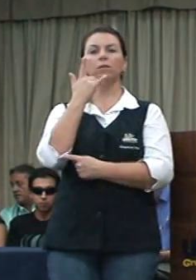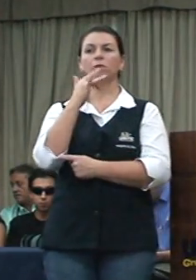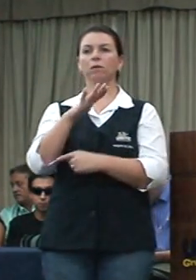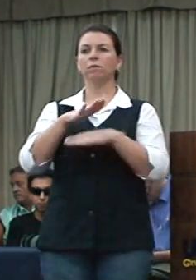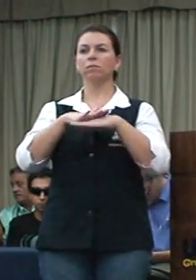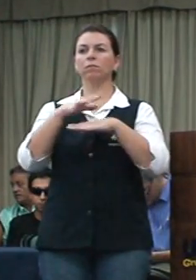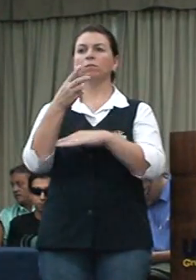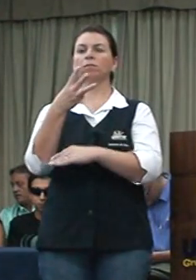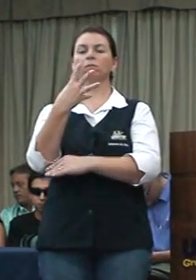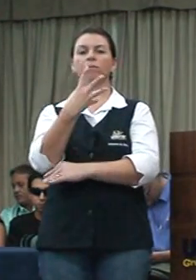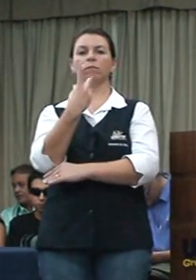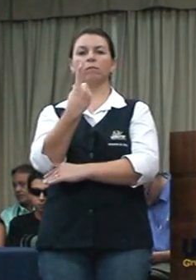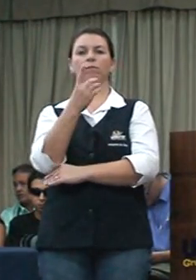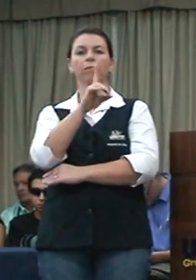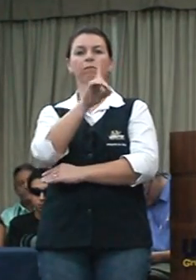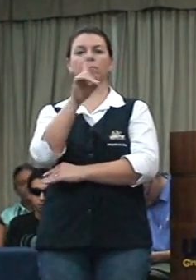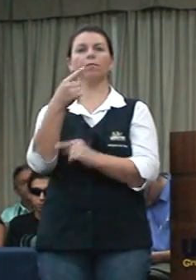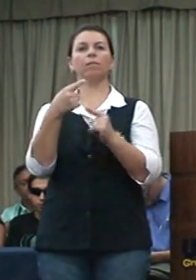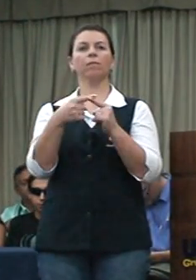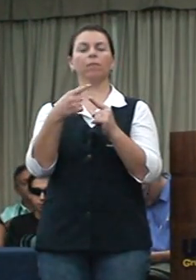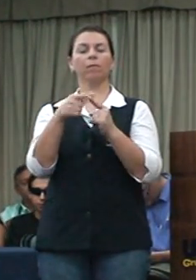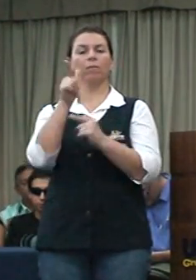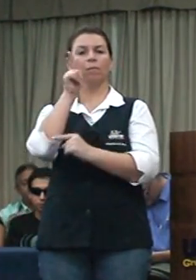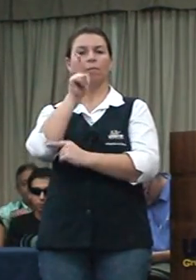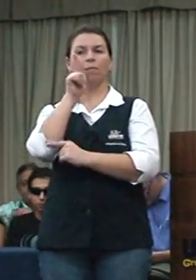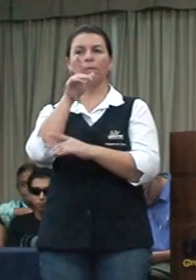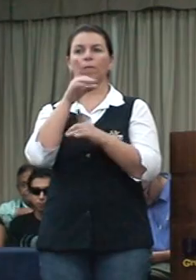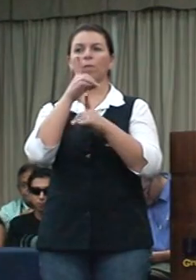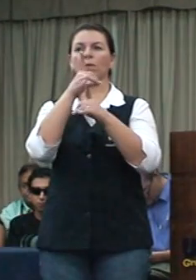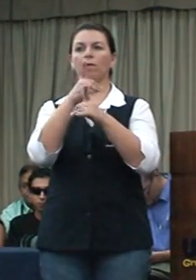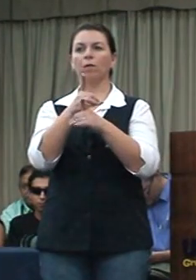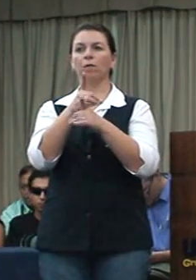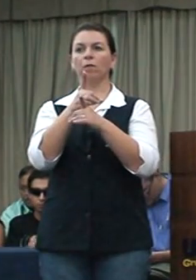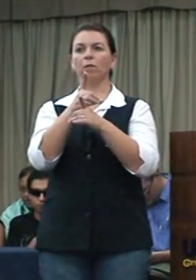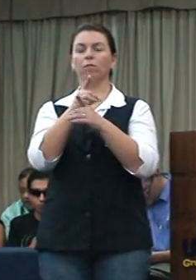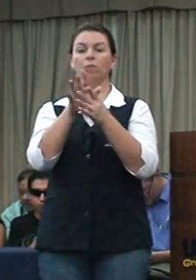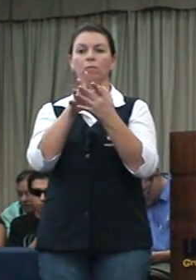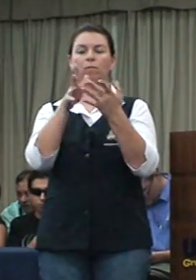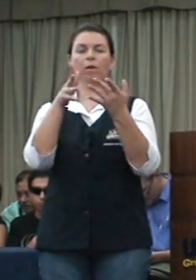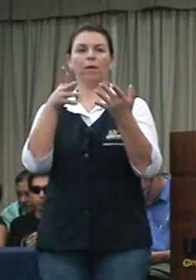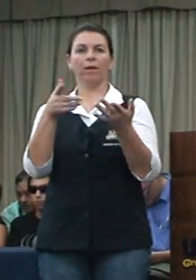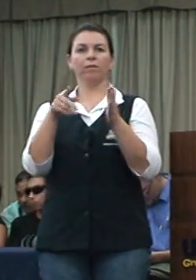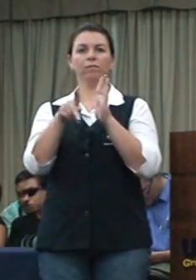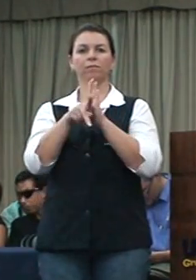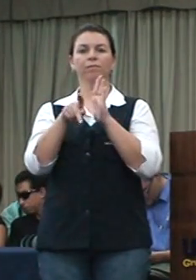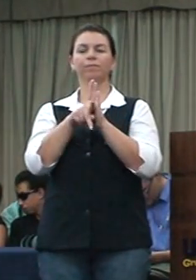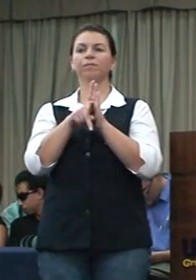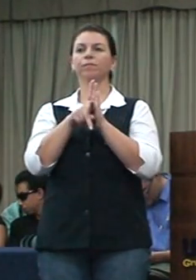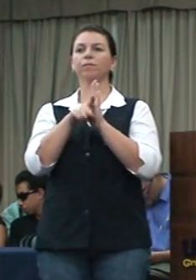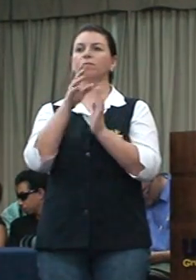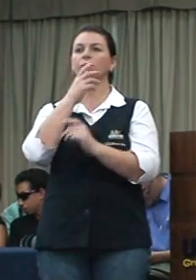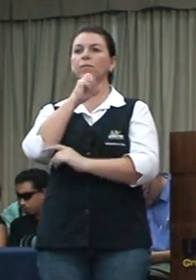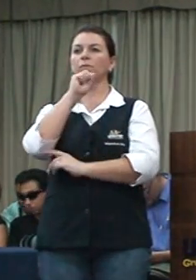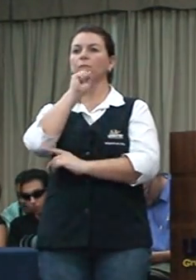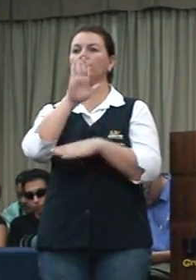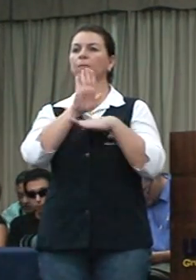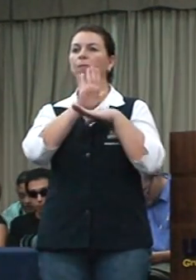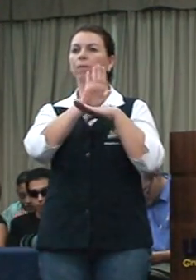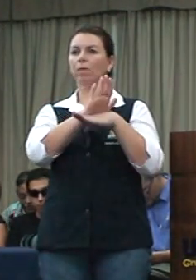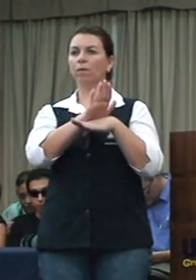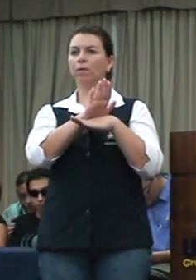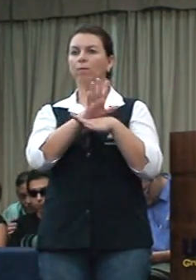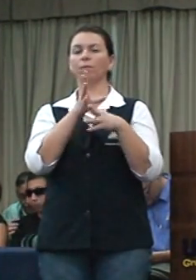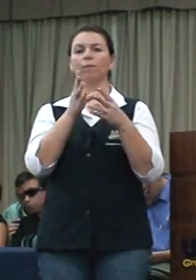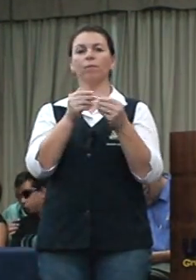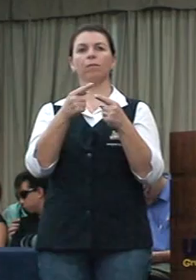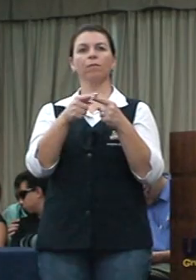341 dias, porque eu consegui encontrar, por um milagre, porque eu enxergo muito mal, e o pai das crianças me ajudou muito porque ele